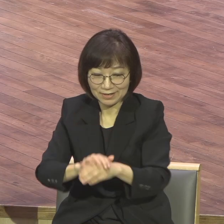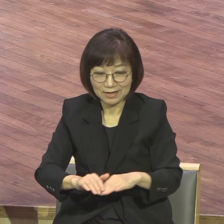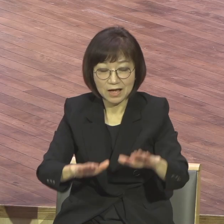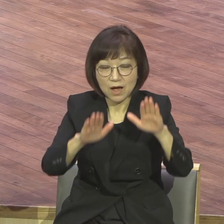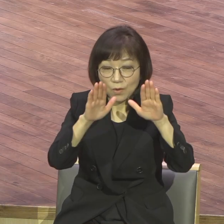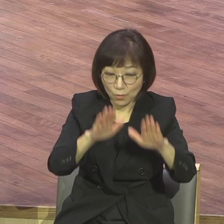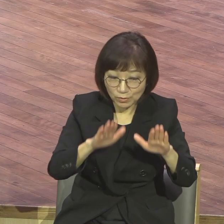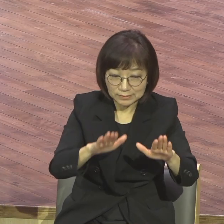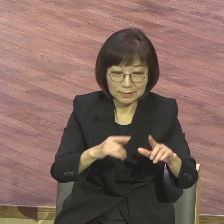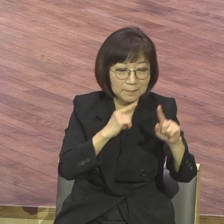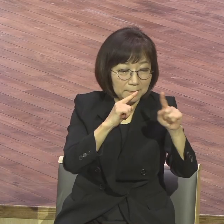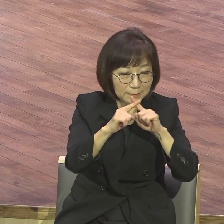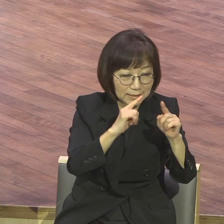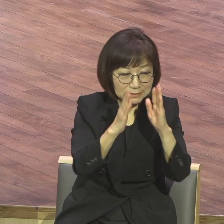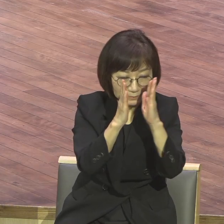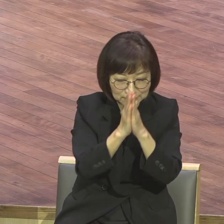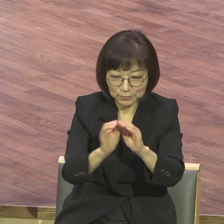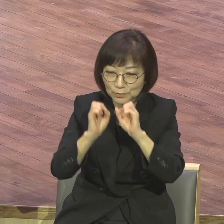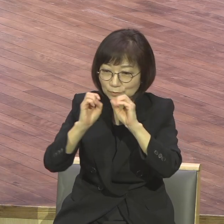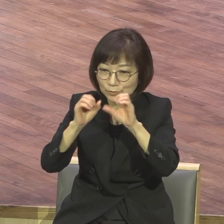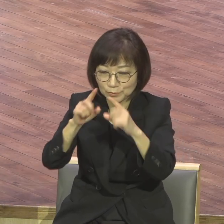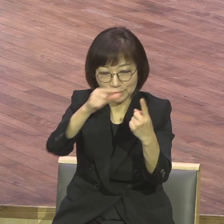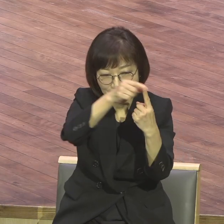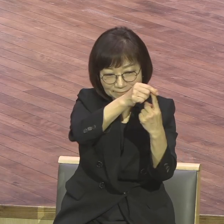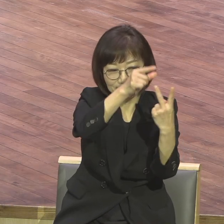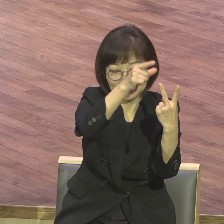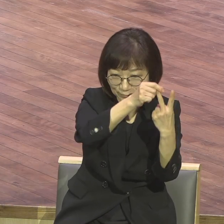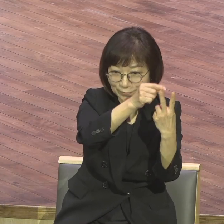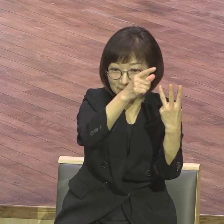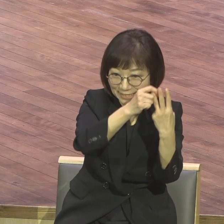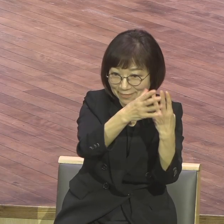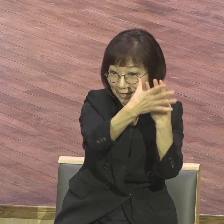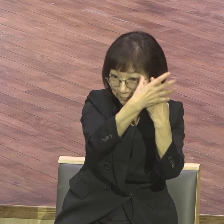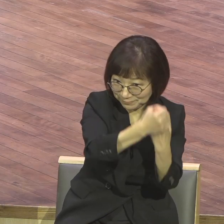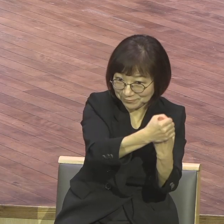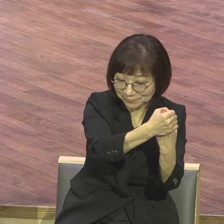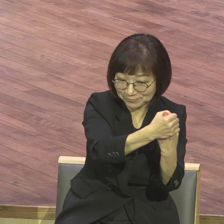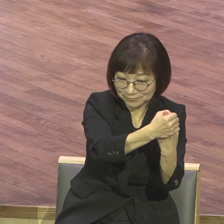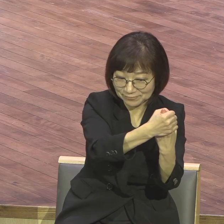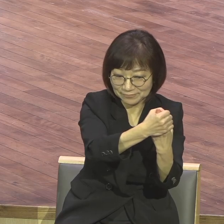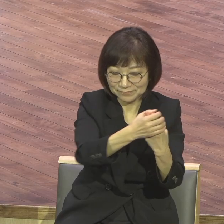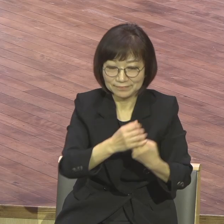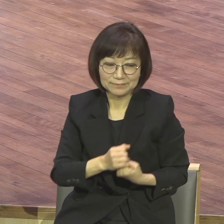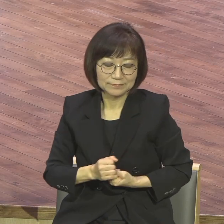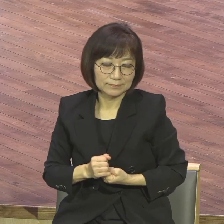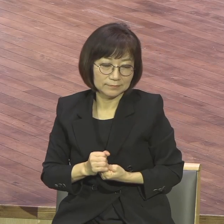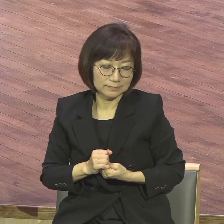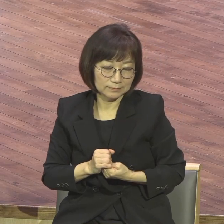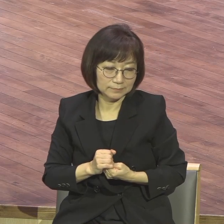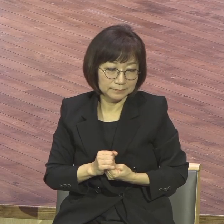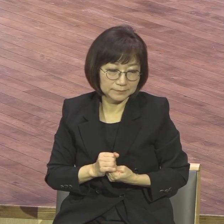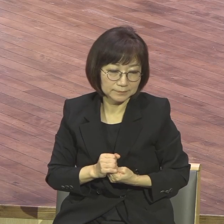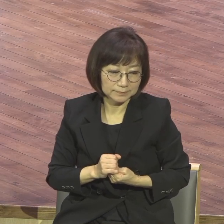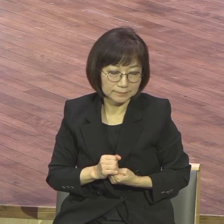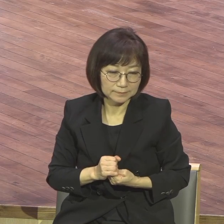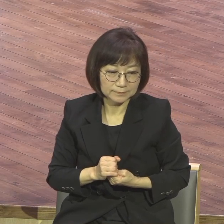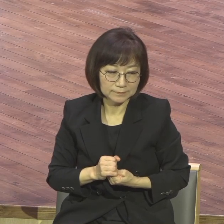응답을 누리면서 오는 것이 오늘의 전도예요 오늘의 전도 그래서 현장화의 이 응답을